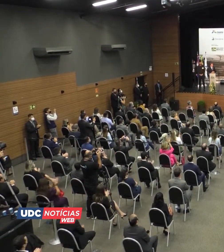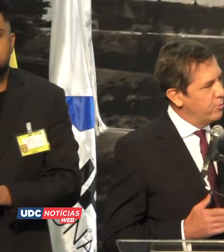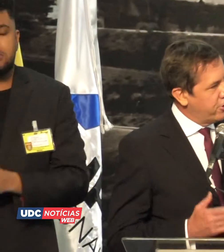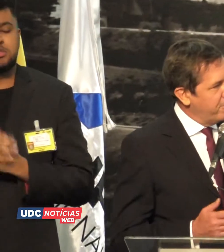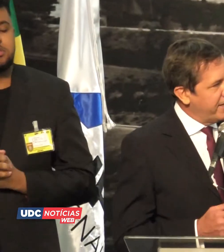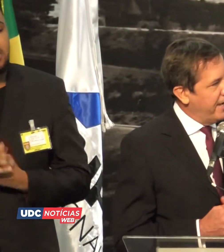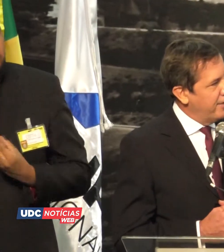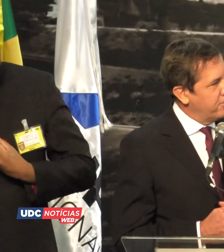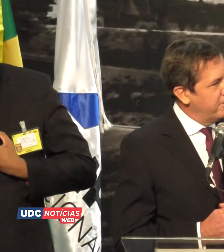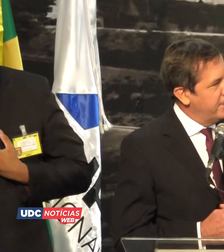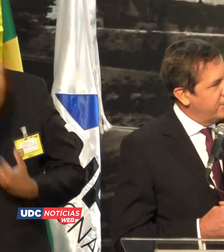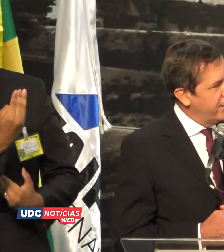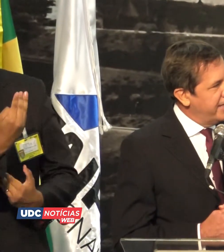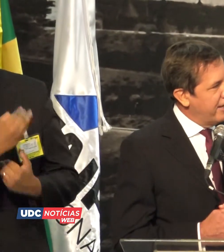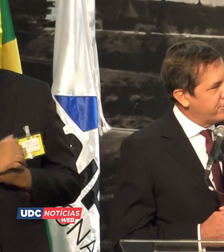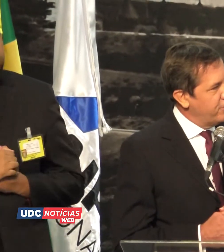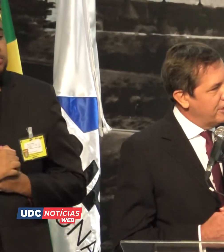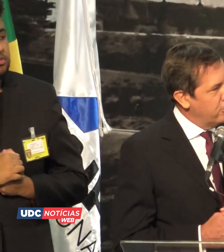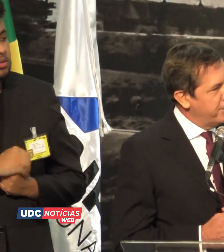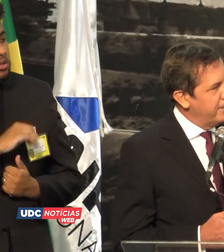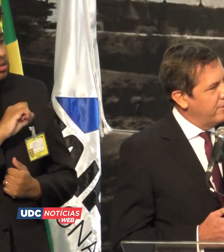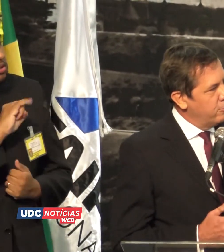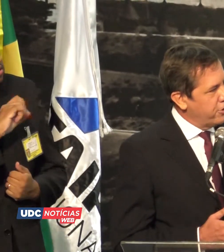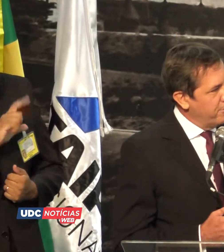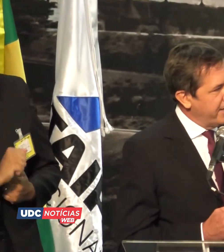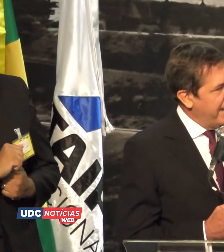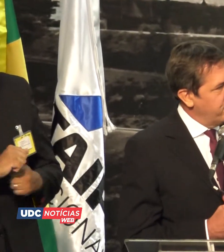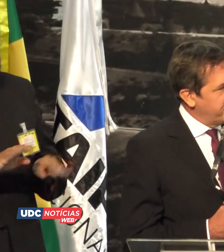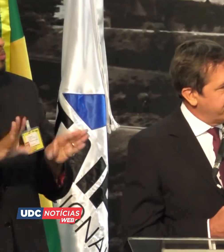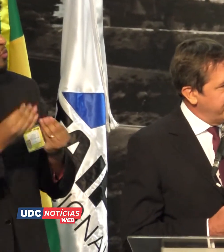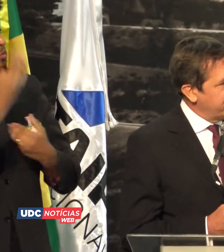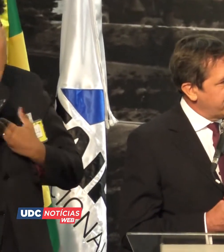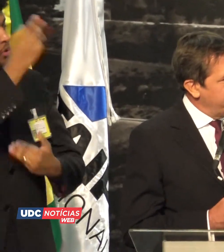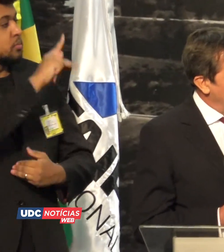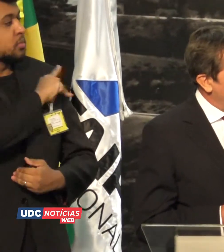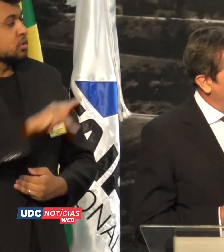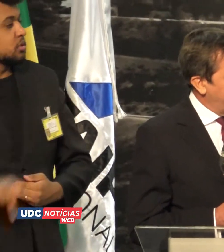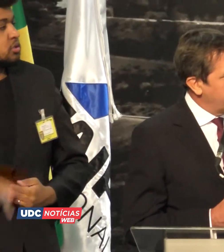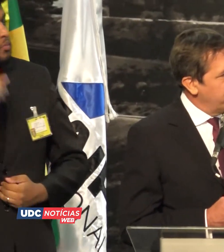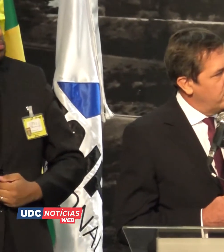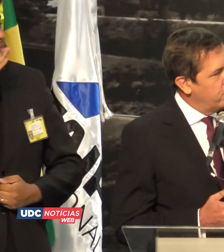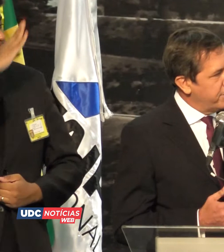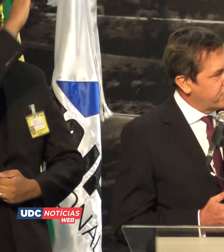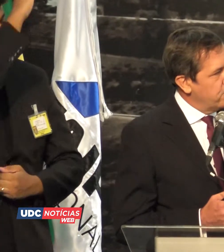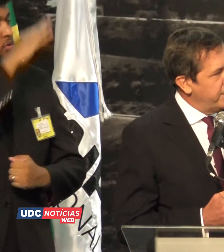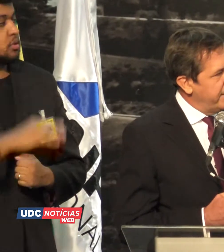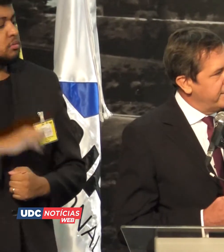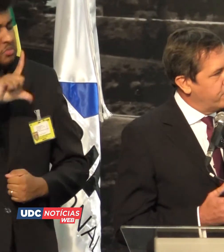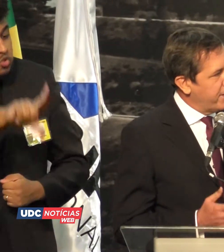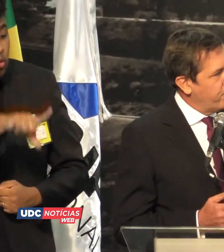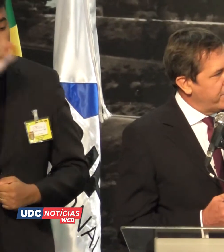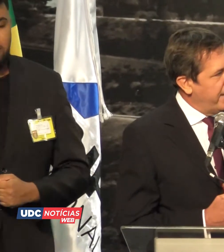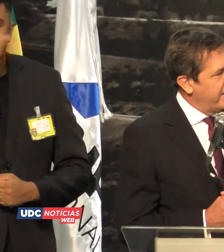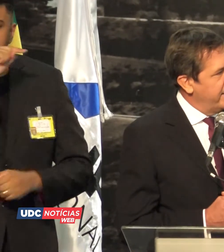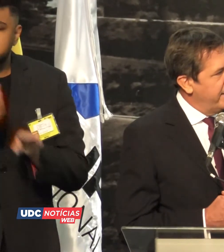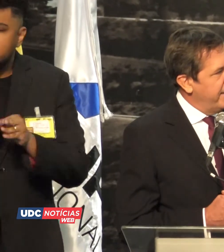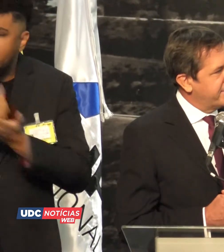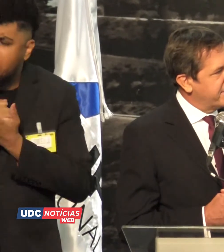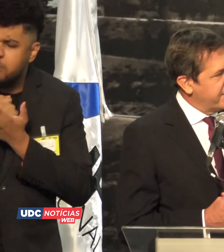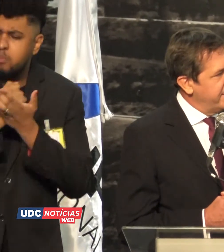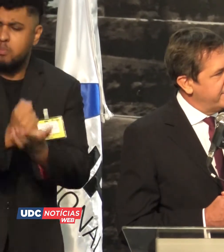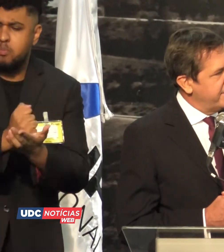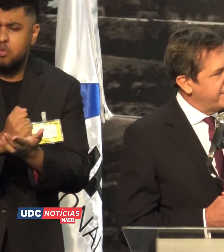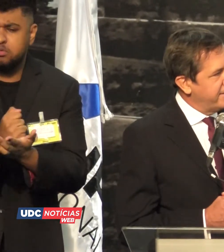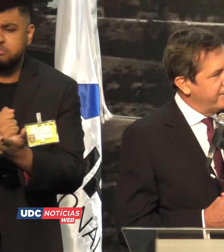Então, muito obrigado, general Silvio Luna, muito obrigado ao presidente Jair Bolsonaro por escolher e por apoiar